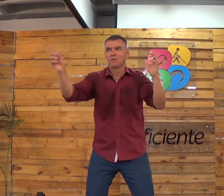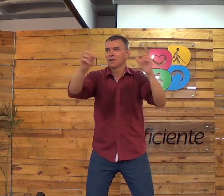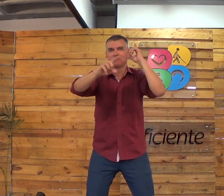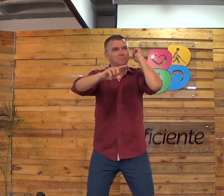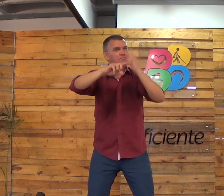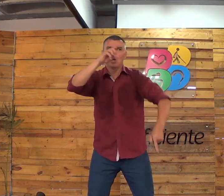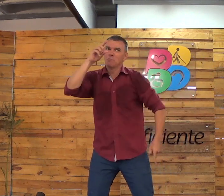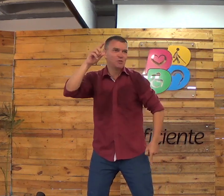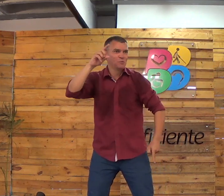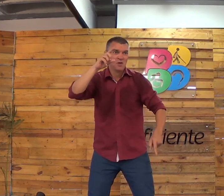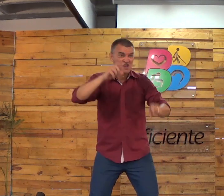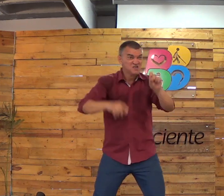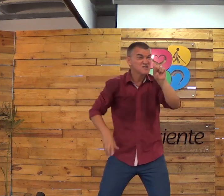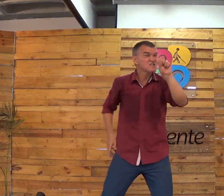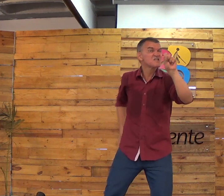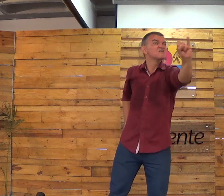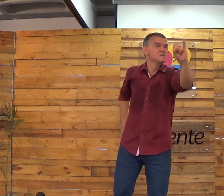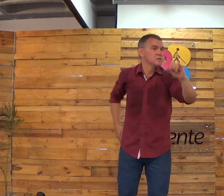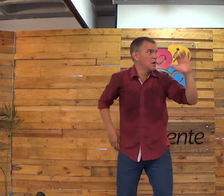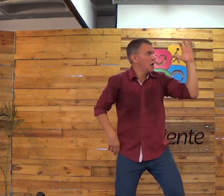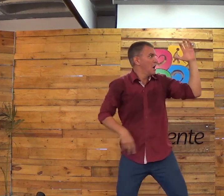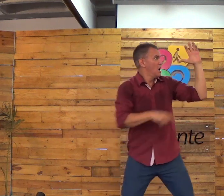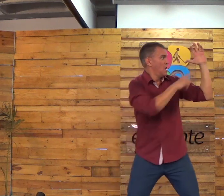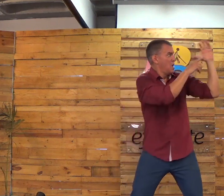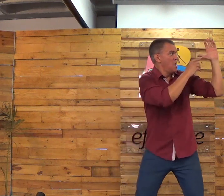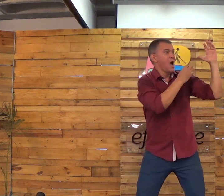Não. Proibido. Proibido.